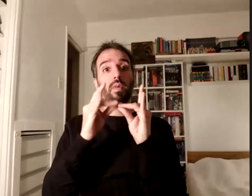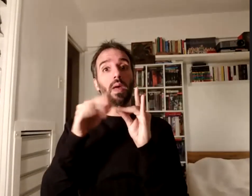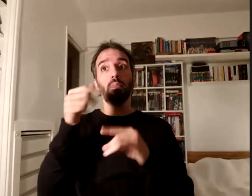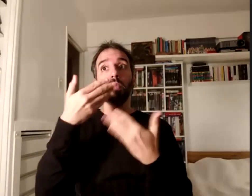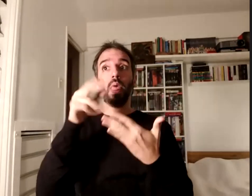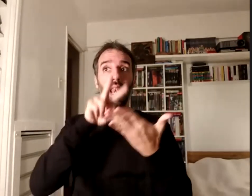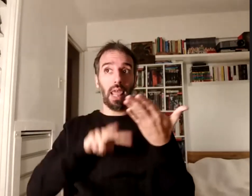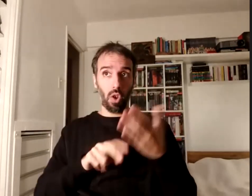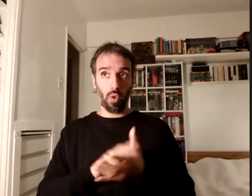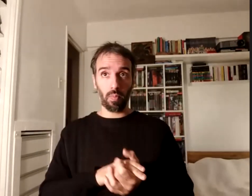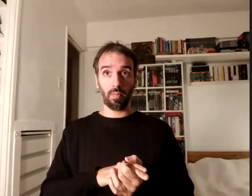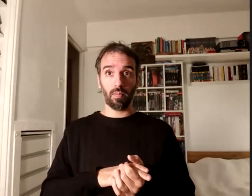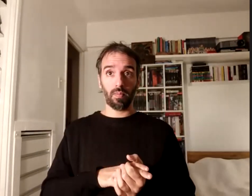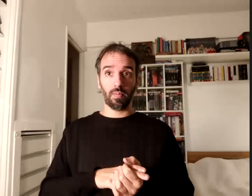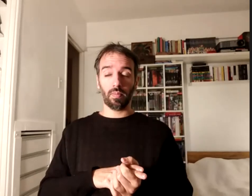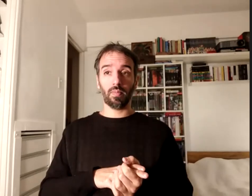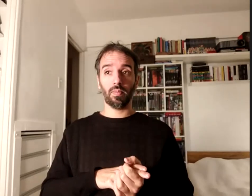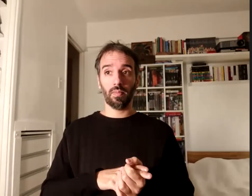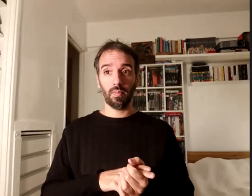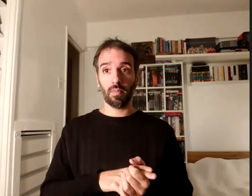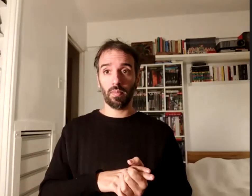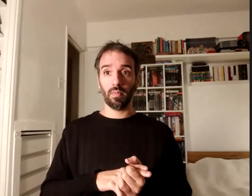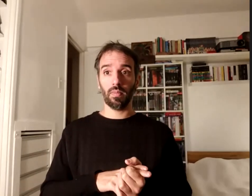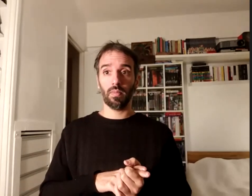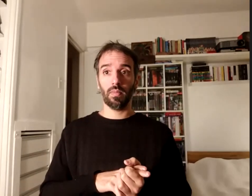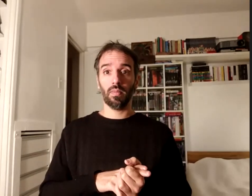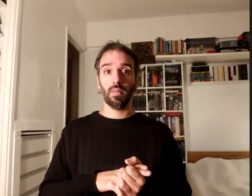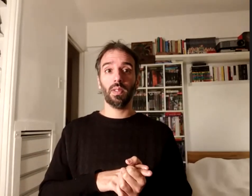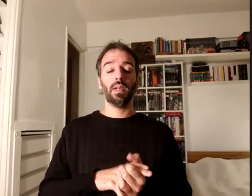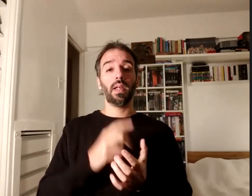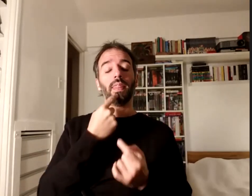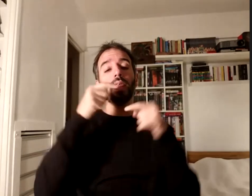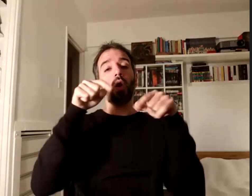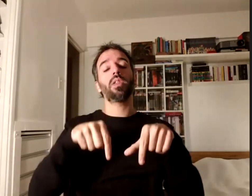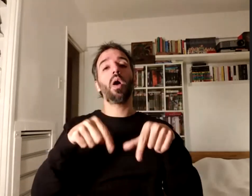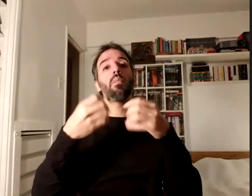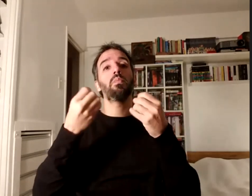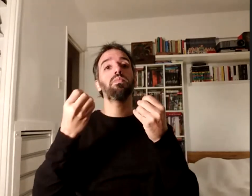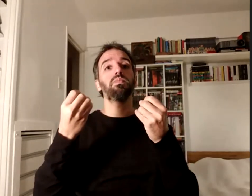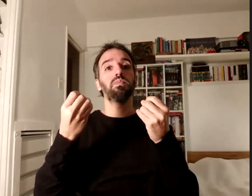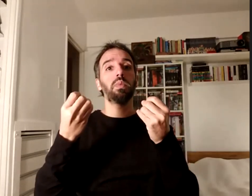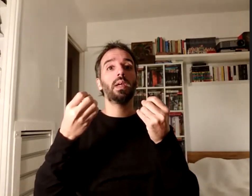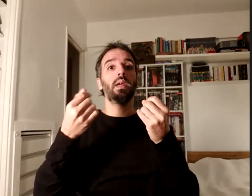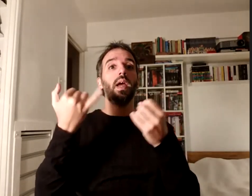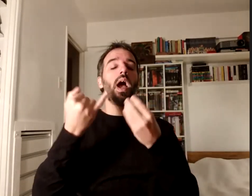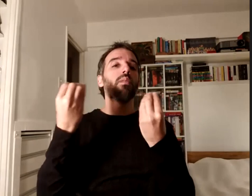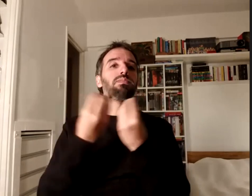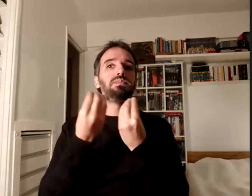Y digo esto porque en pandemia se nos abren todas las deudas y todas las personas que acá no pueden